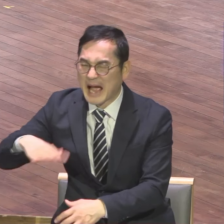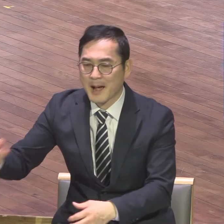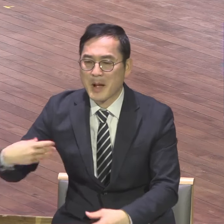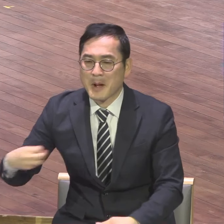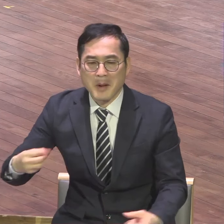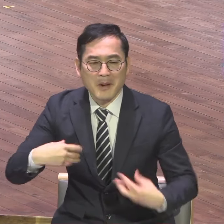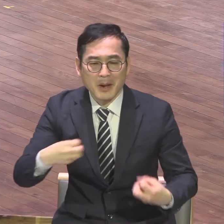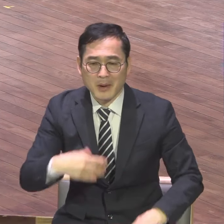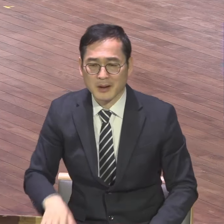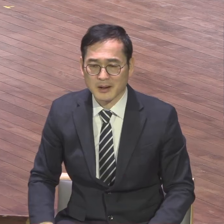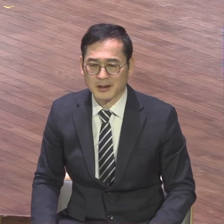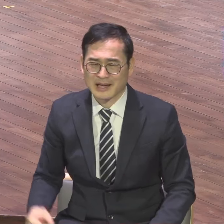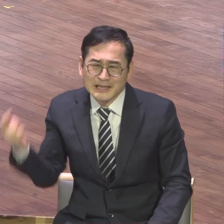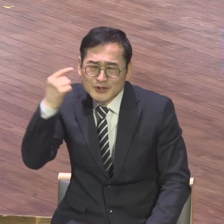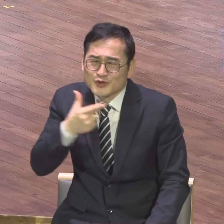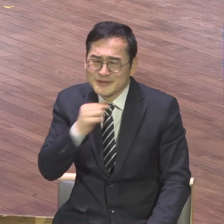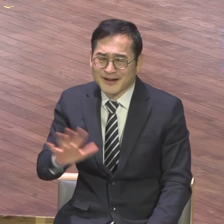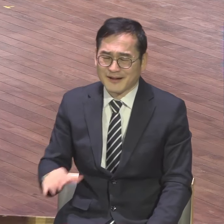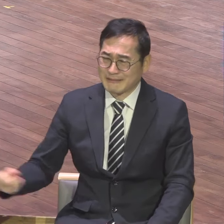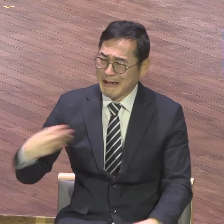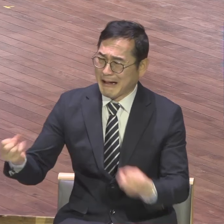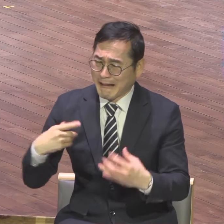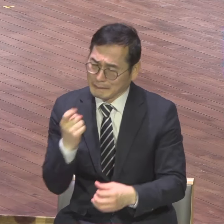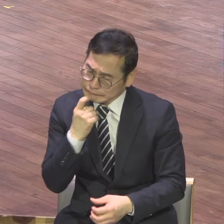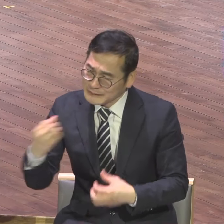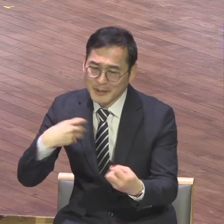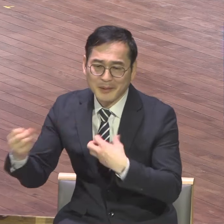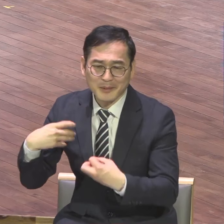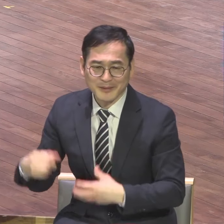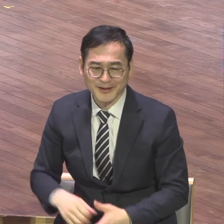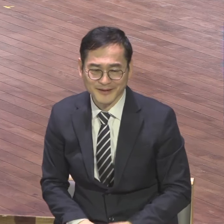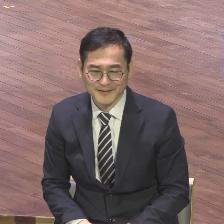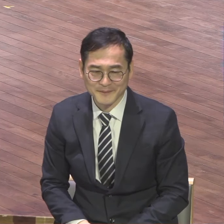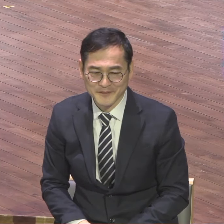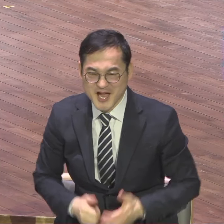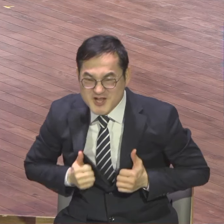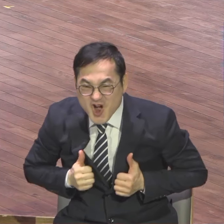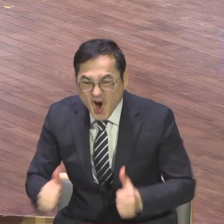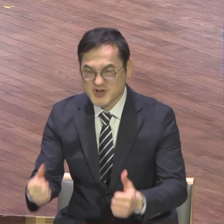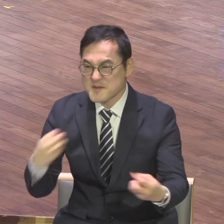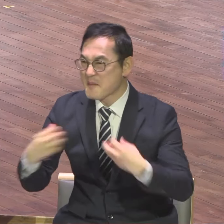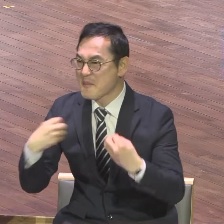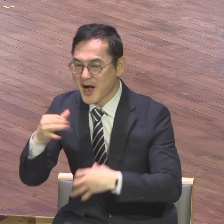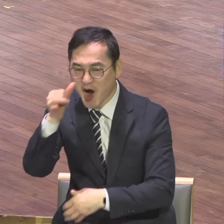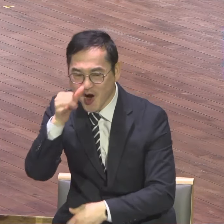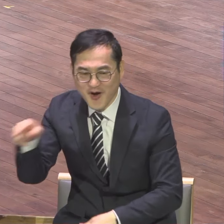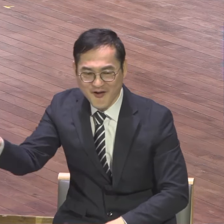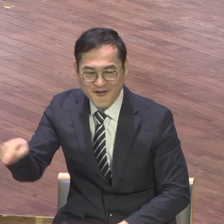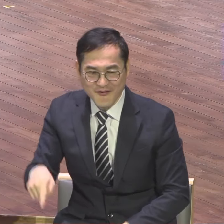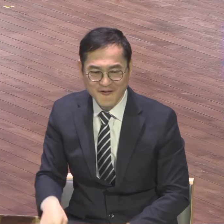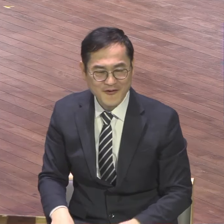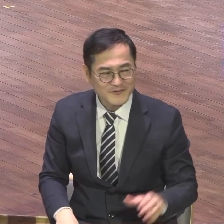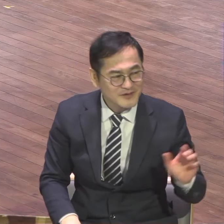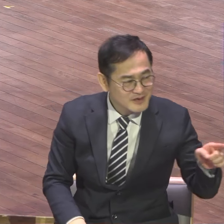누가 이 말은 또 알려줘요 또 심부름하는 사람들 가끔 얼마나